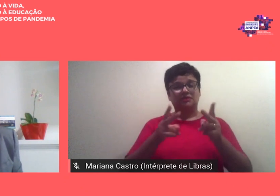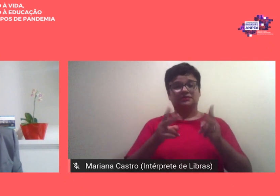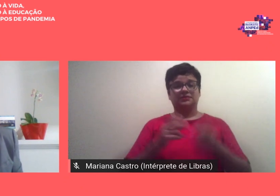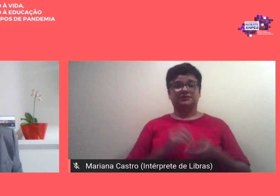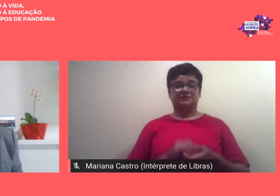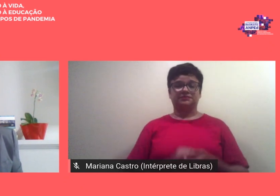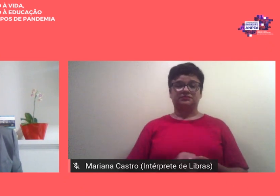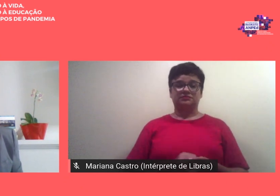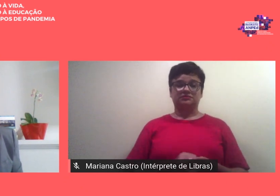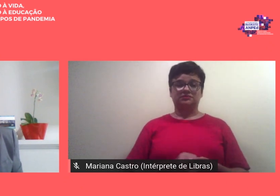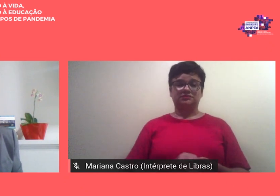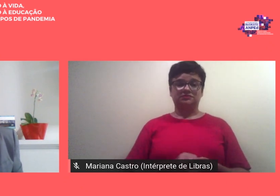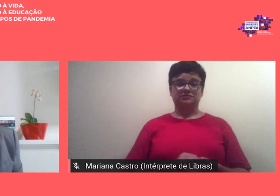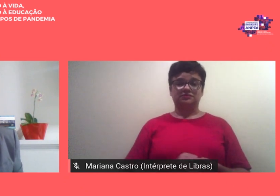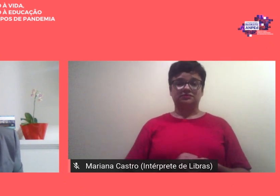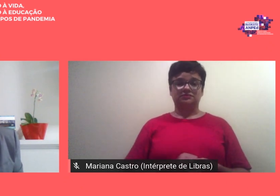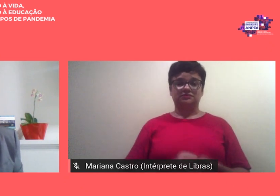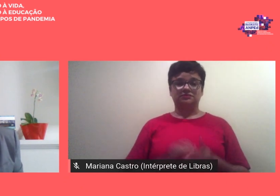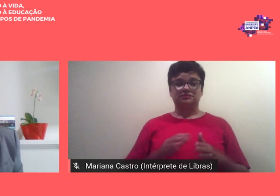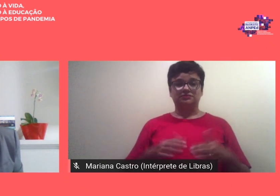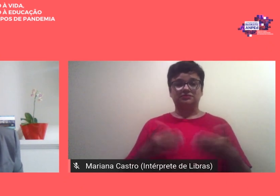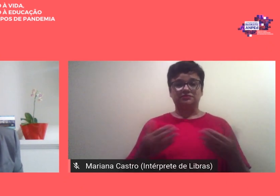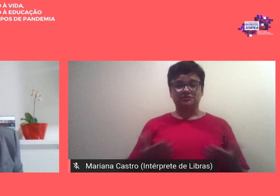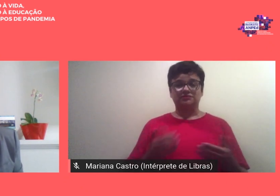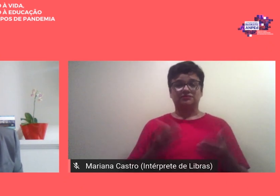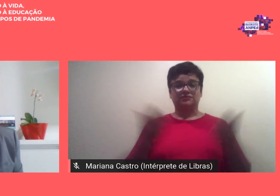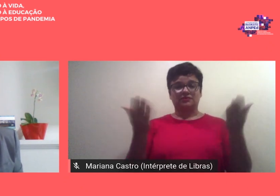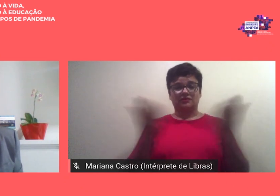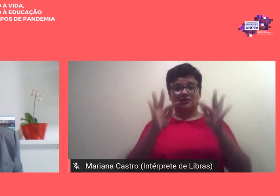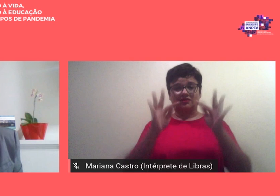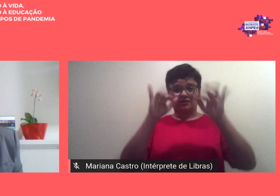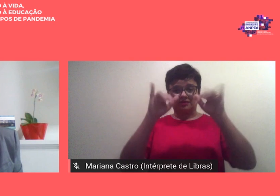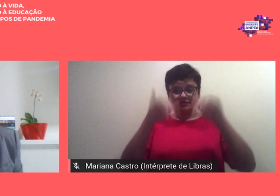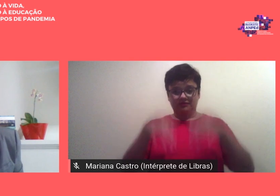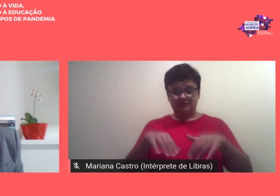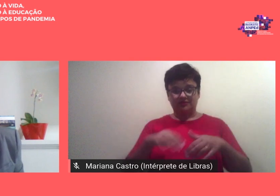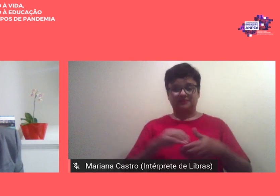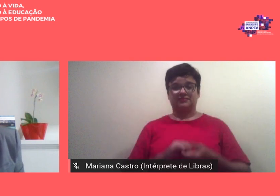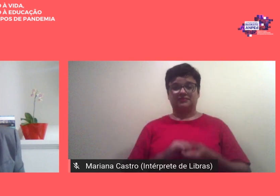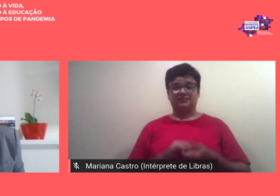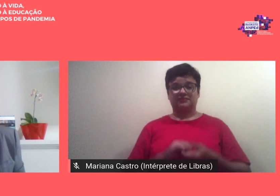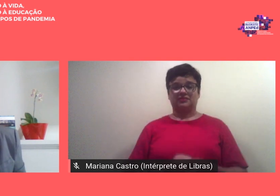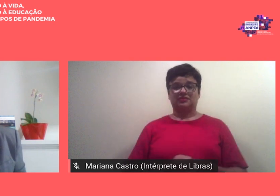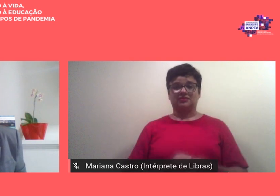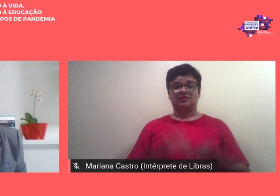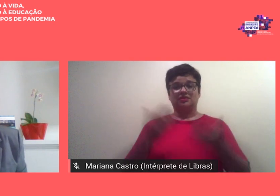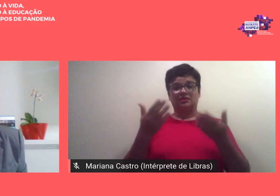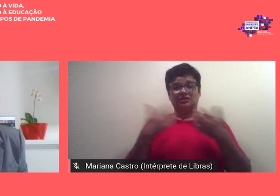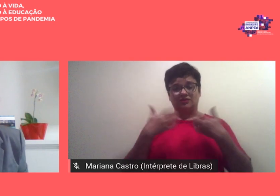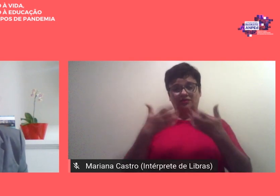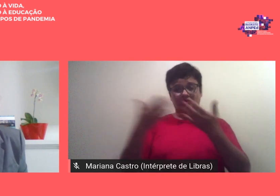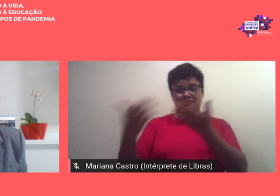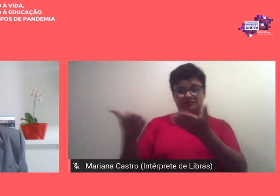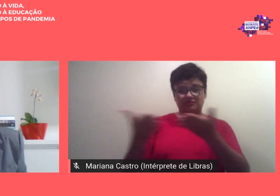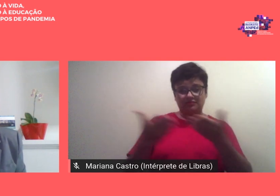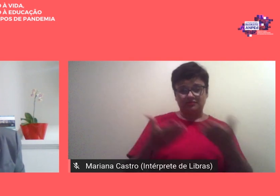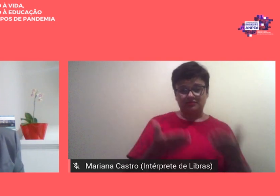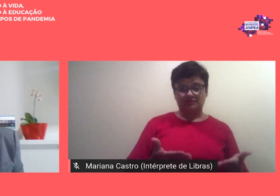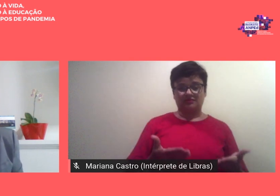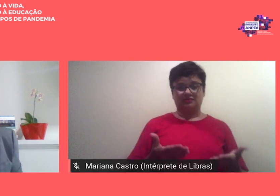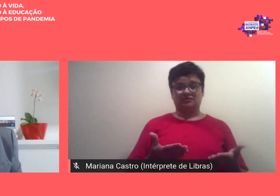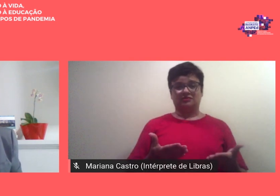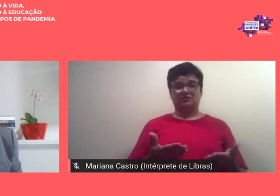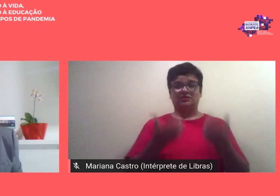então fechando a minha fala eu convido a um horizonte